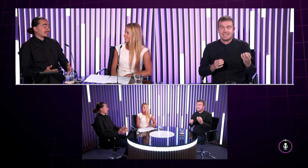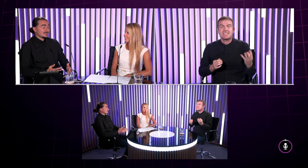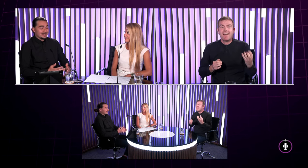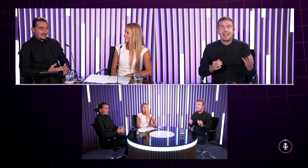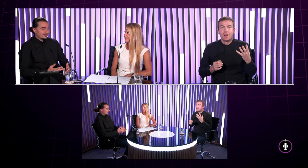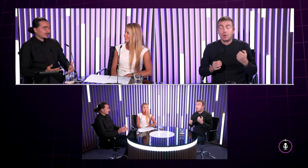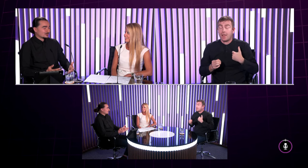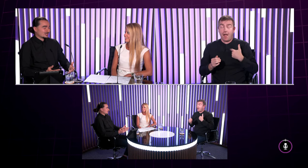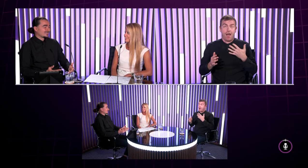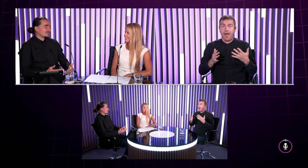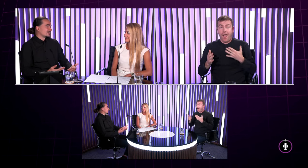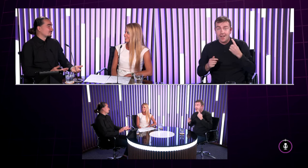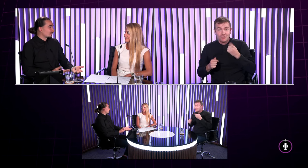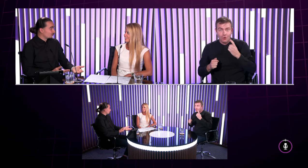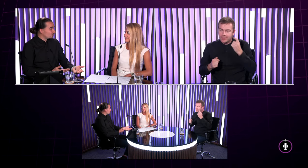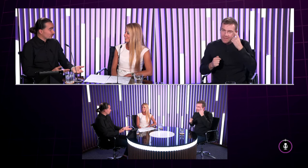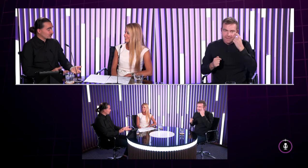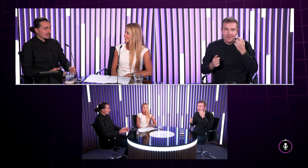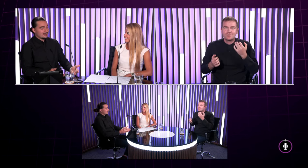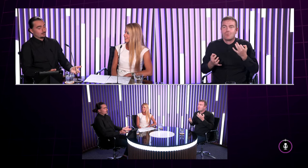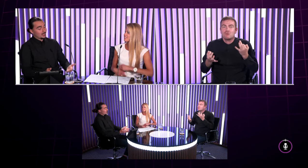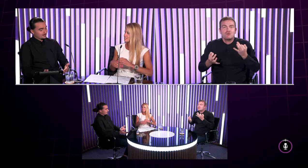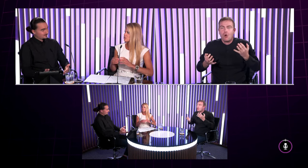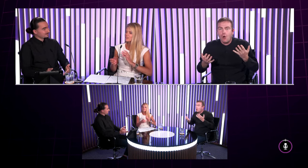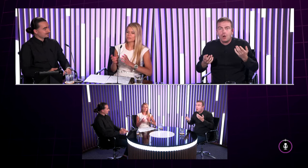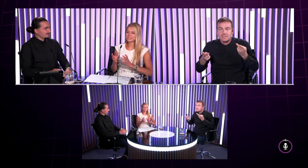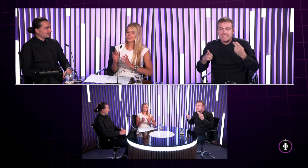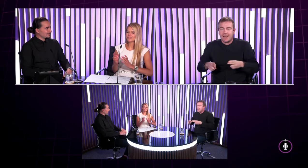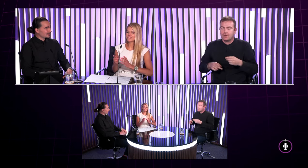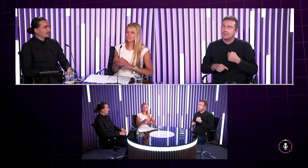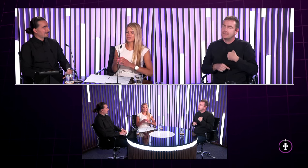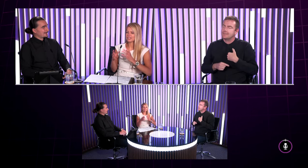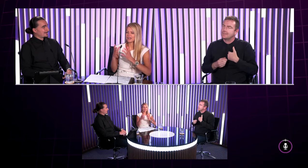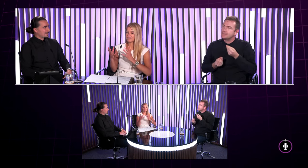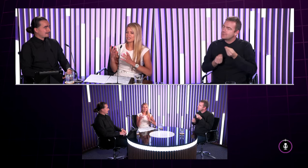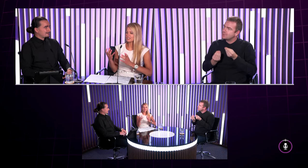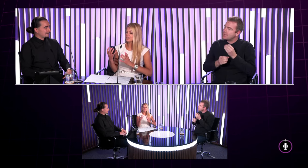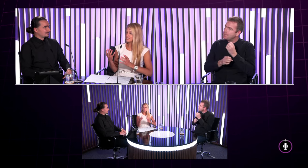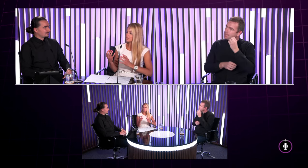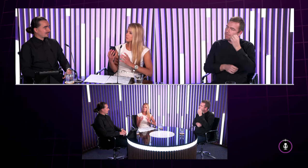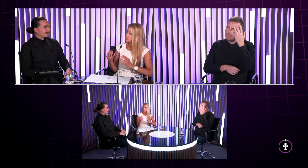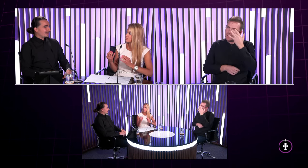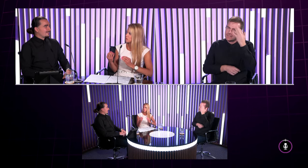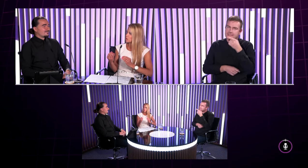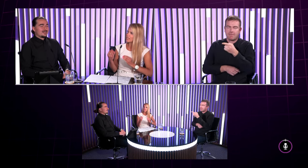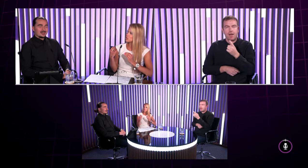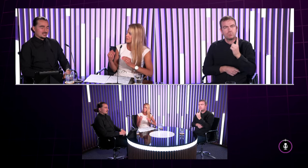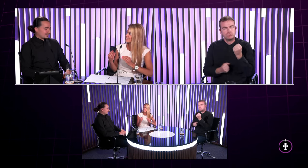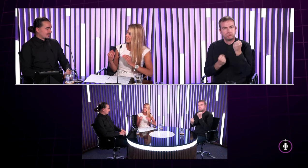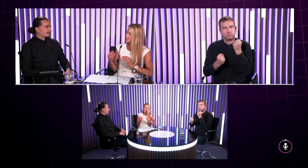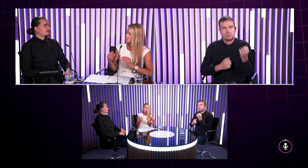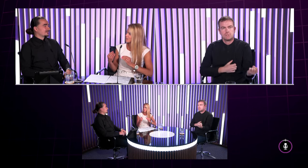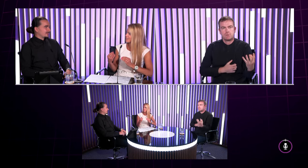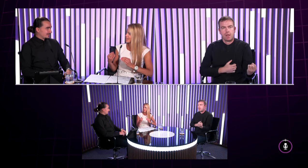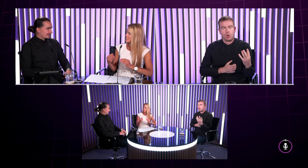padá svet nevedel som čo sa deje čiže takto fungujú moji rodičia ja sa snažím si to predstaviť že vlastne aká veľká intenzita to musí byť to je nejaký